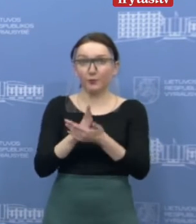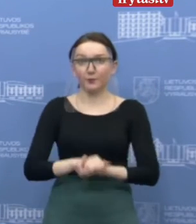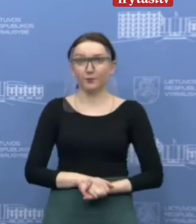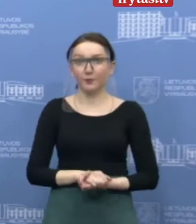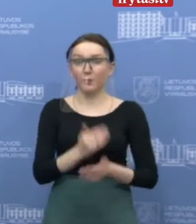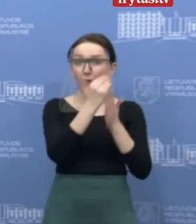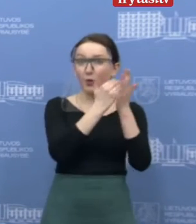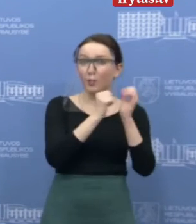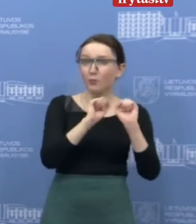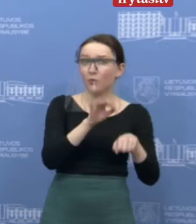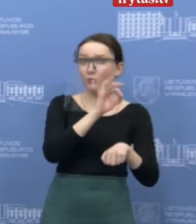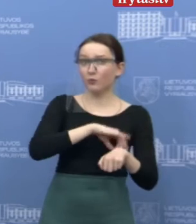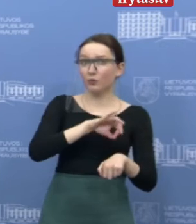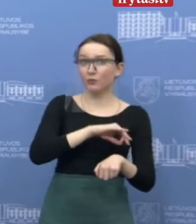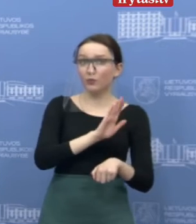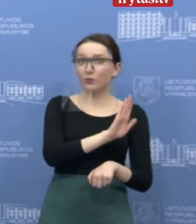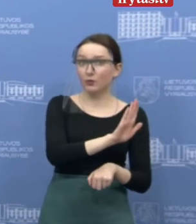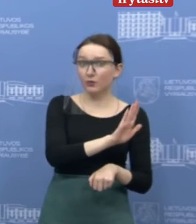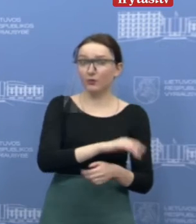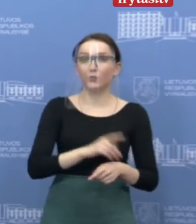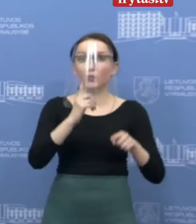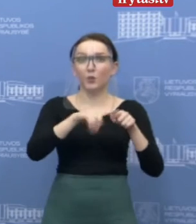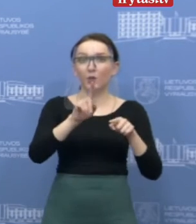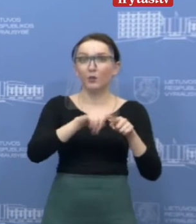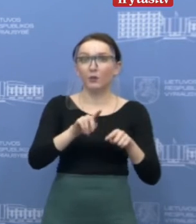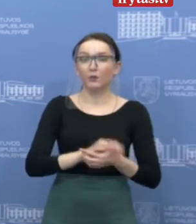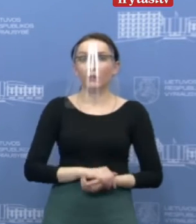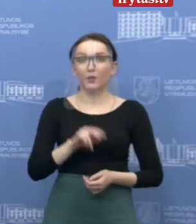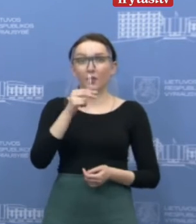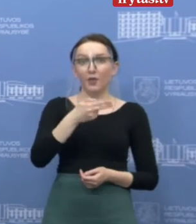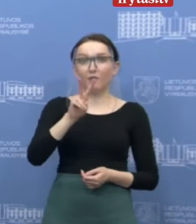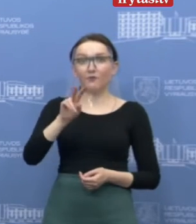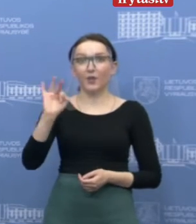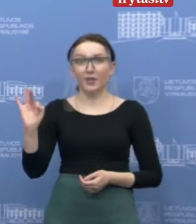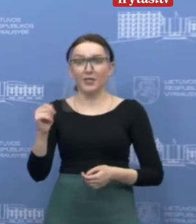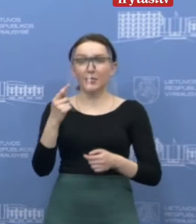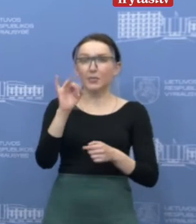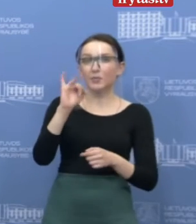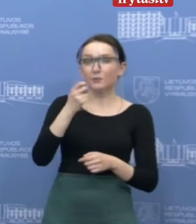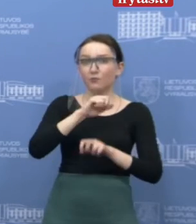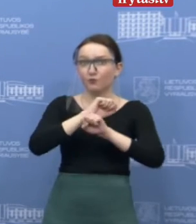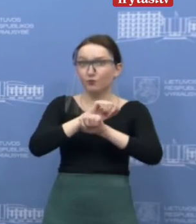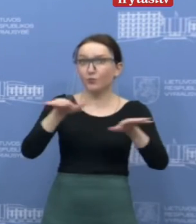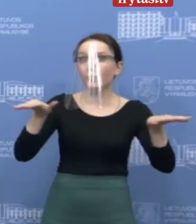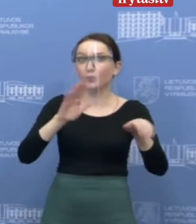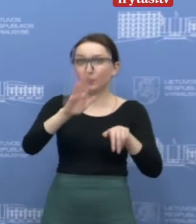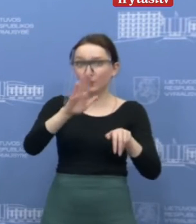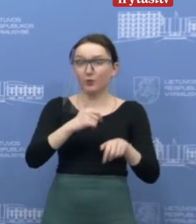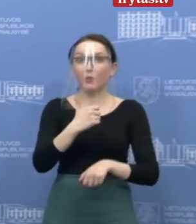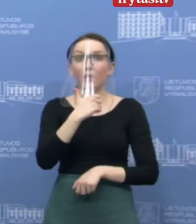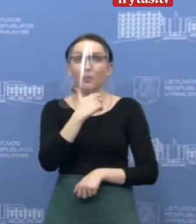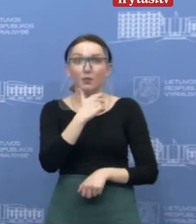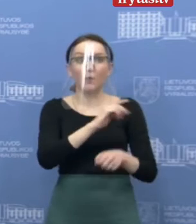programėlė galės naudotis visai neužilgo NVSC pranešos žinutėmis jau tie žmonės, kuri yra